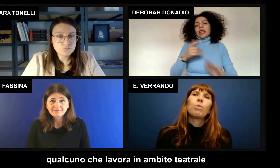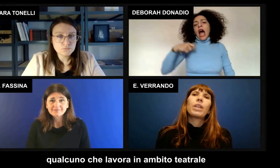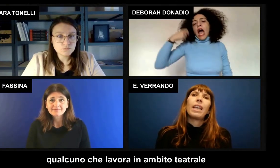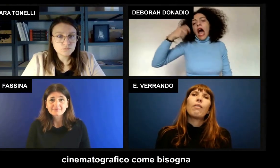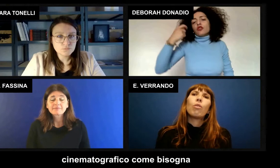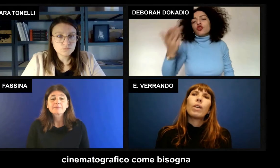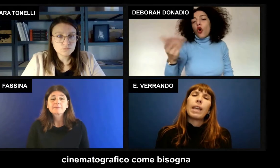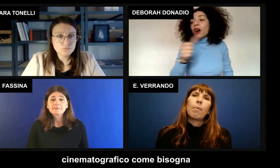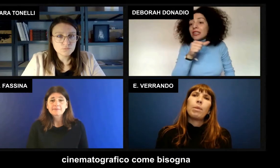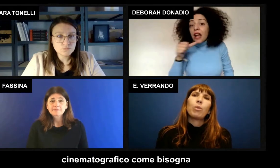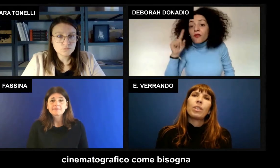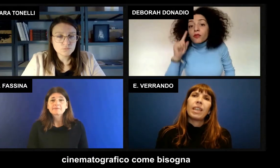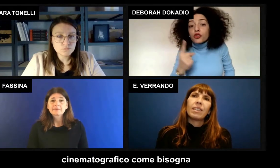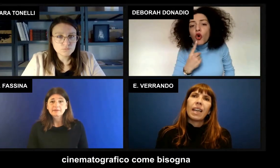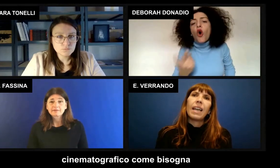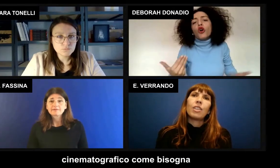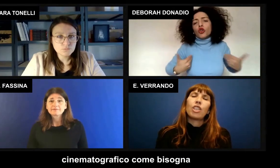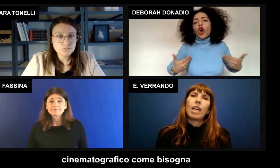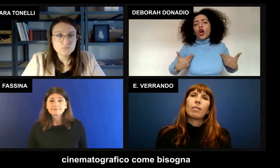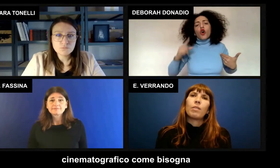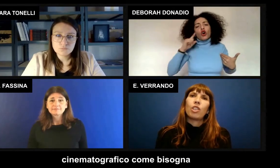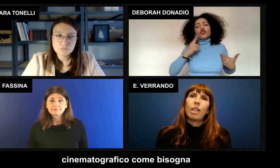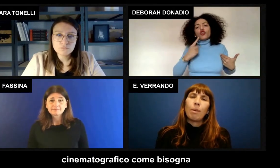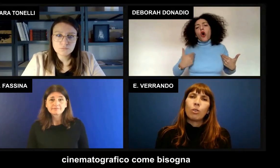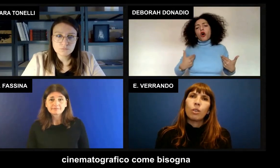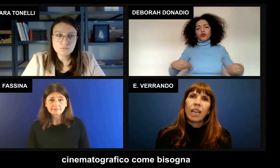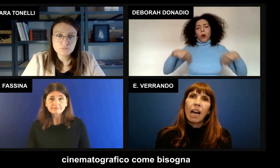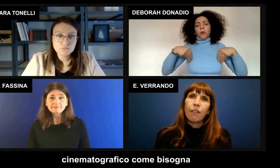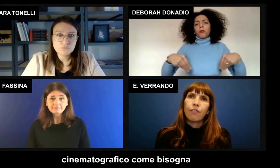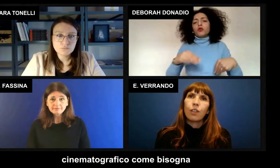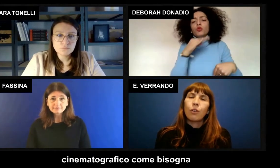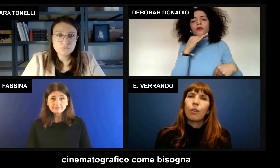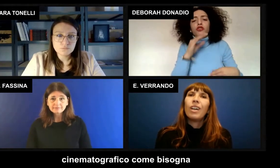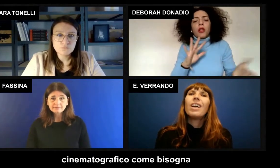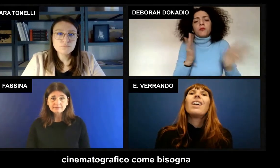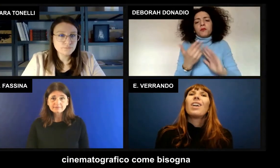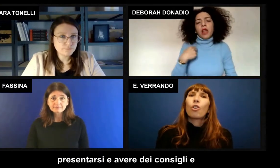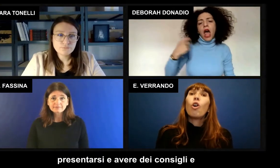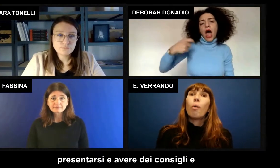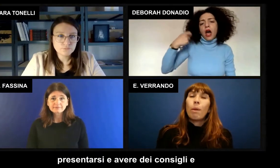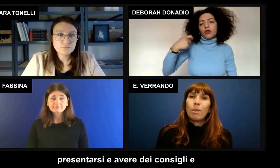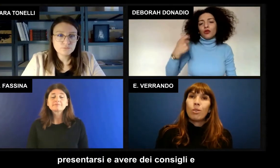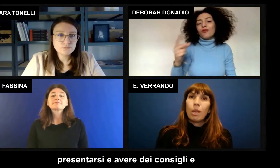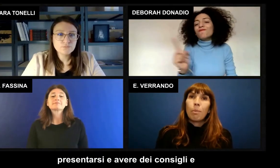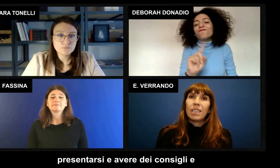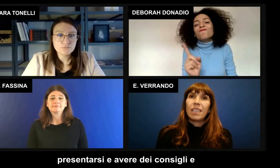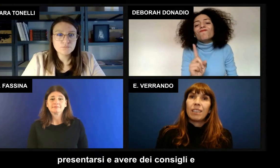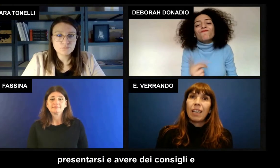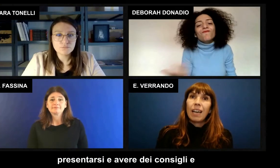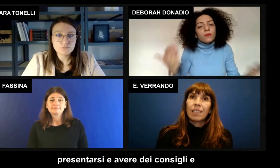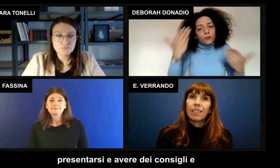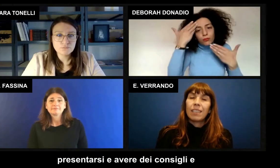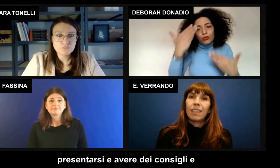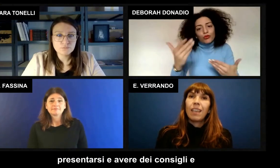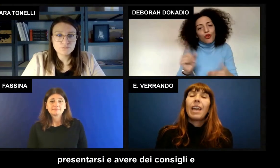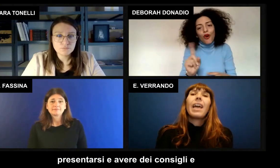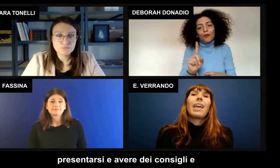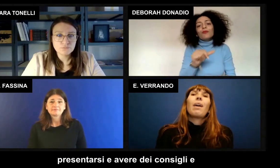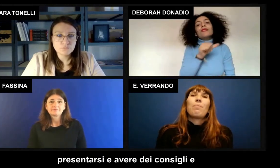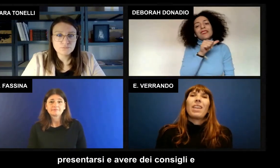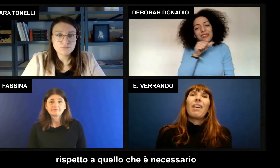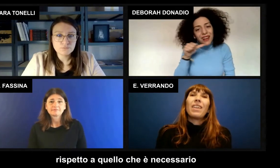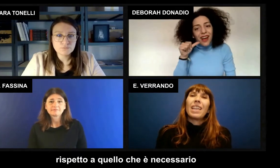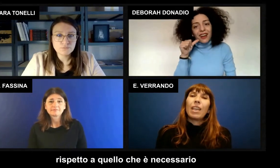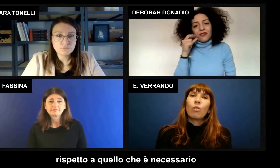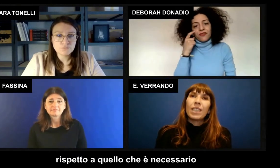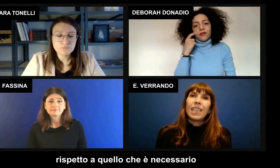qualcuno che lavora in ambito teatrale cinematografico come bisogna presentarsi e